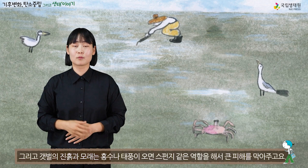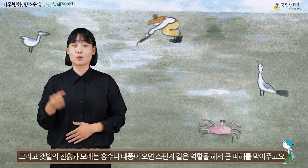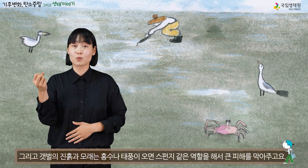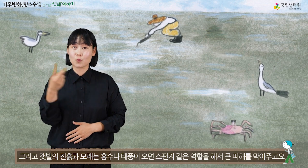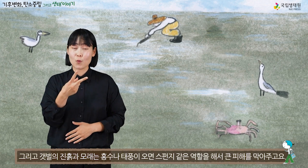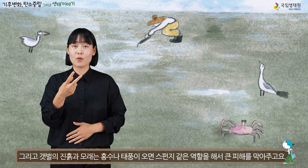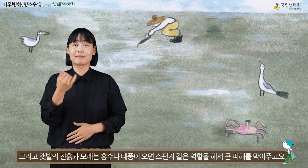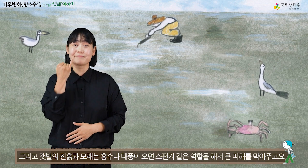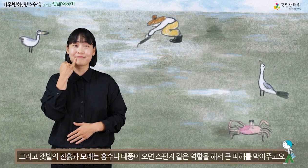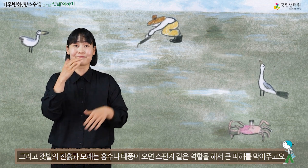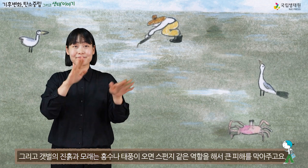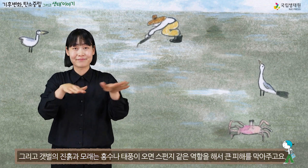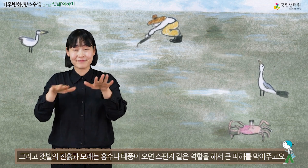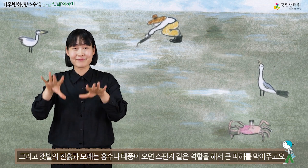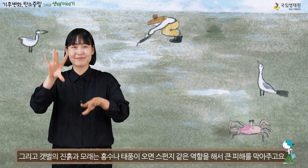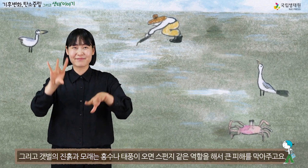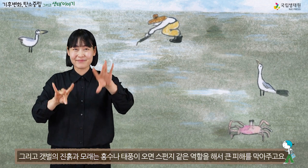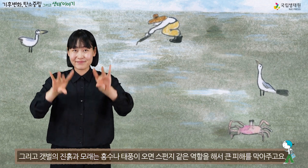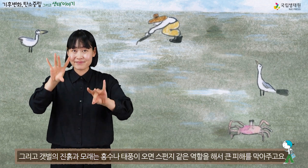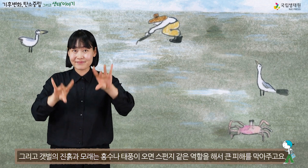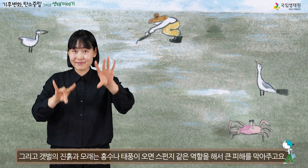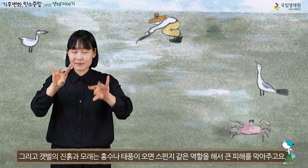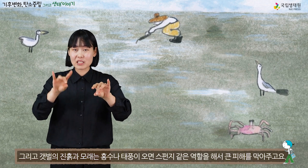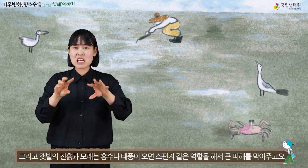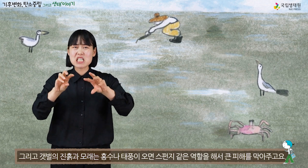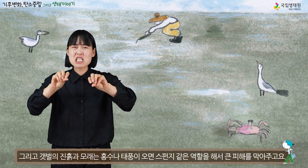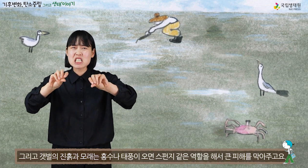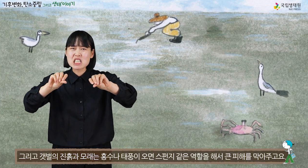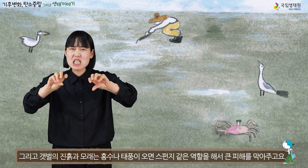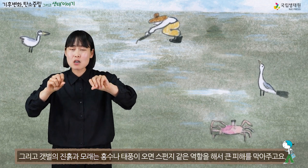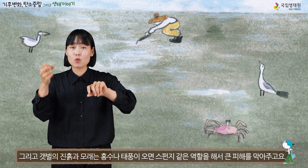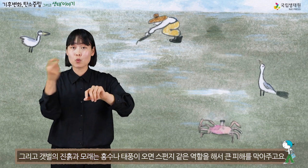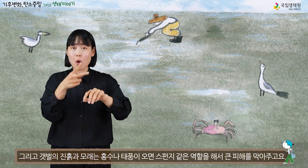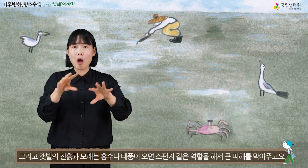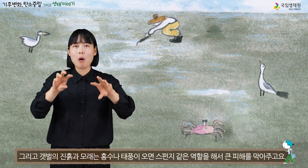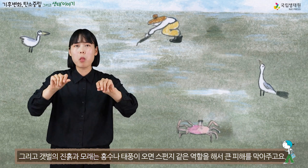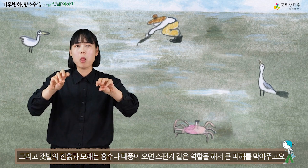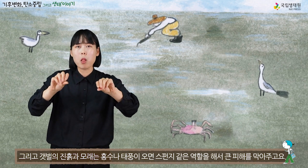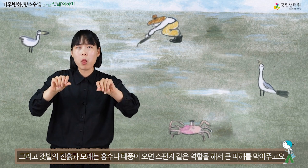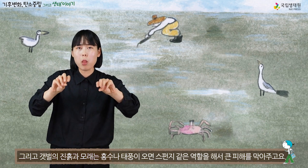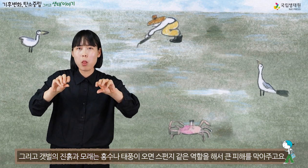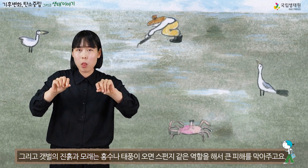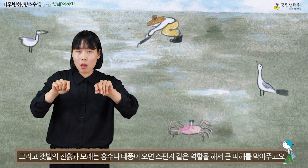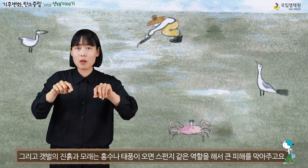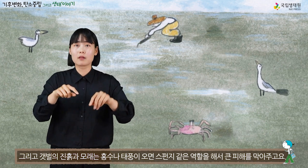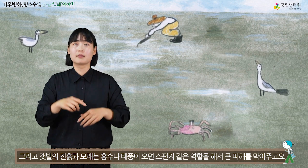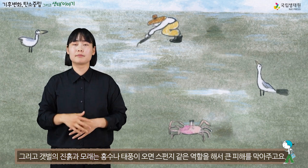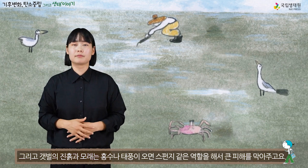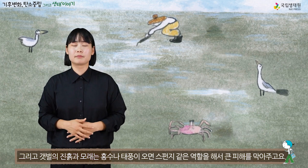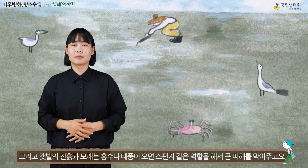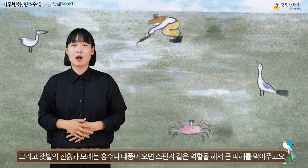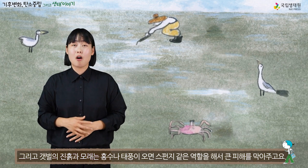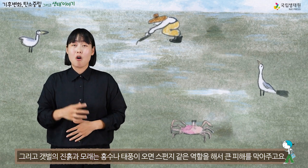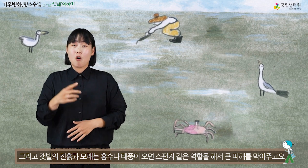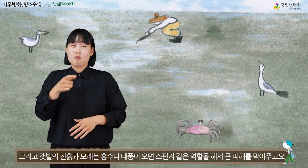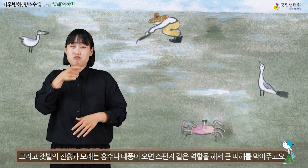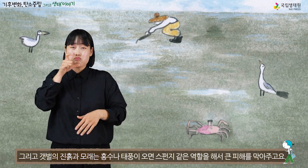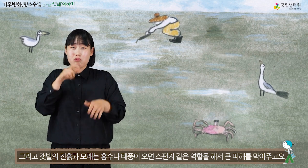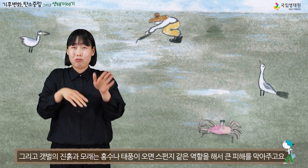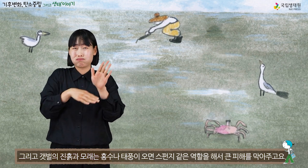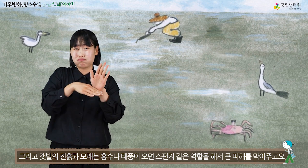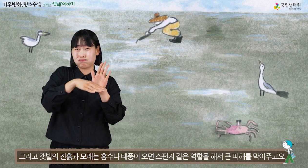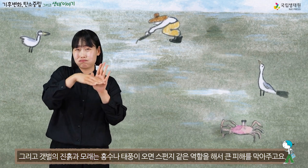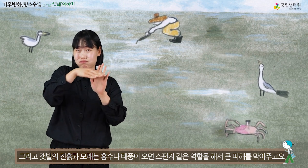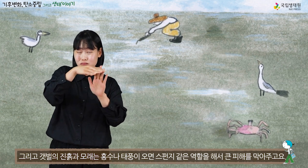그리고 갯벌의 지닉과 모래는 홍수나 태풍이 오면 스펀지 같은 역할을 해서